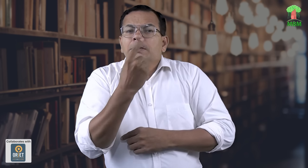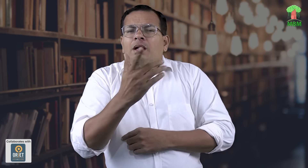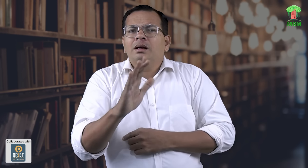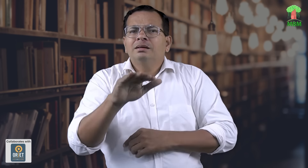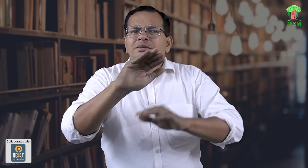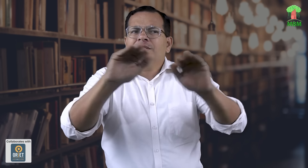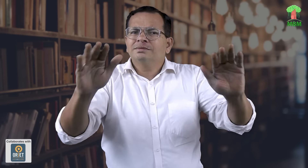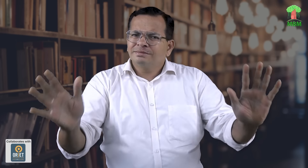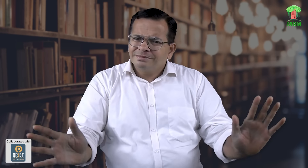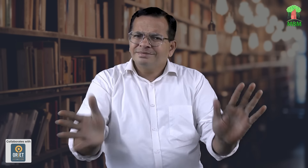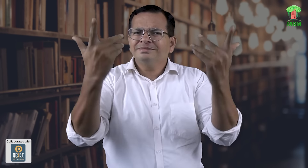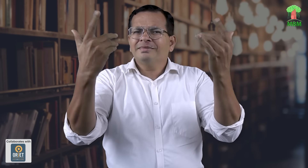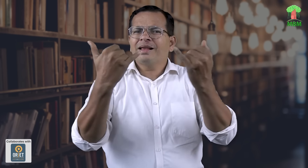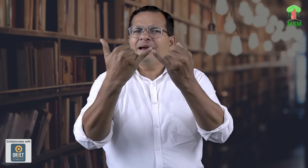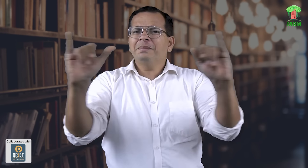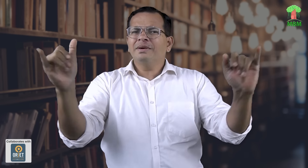प्रभाशाली चीज क्या है कोई भी बच्चे हैं बच्चे स्वतंतर